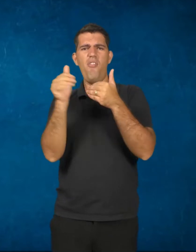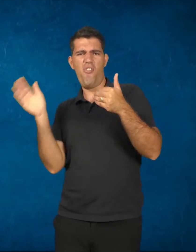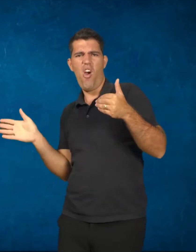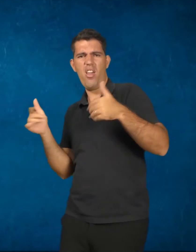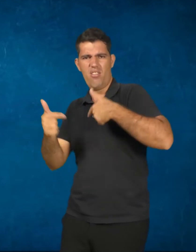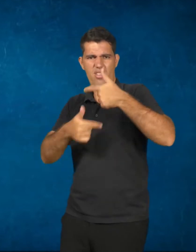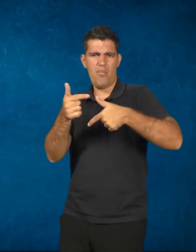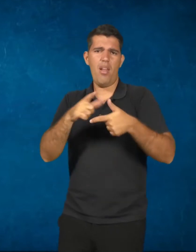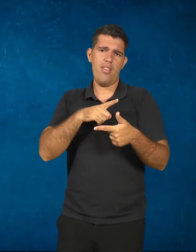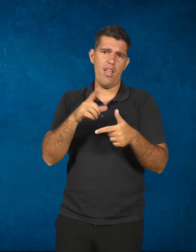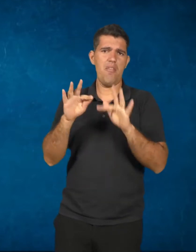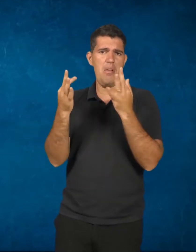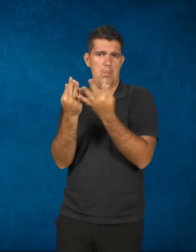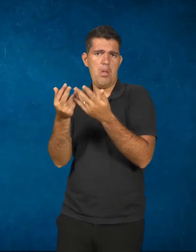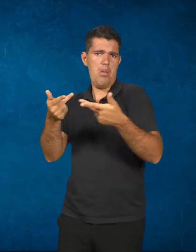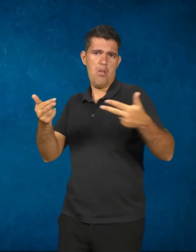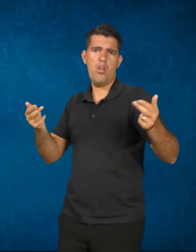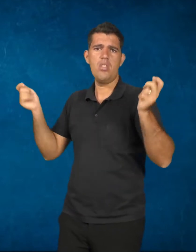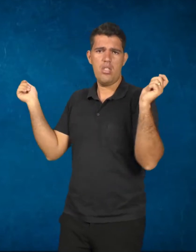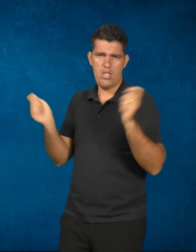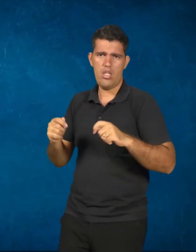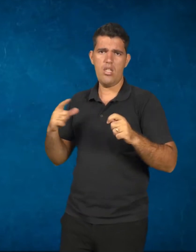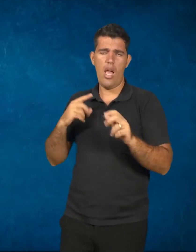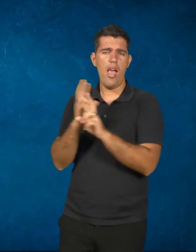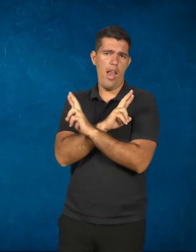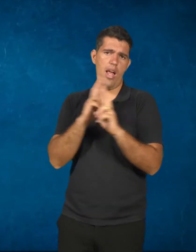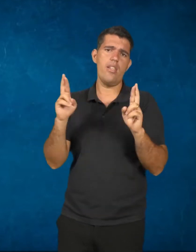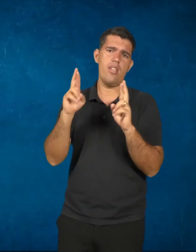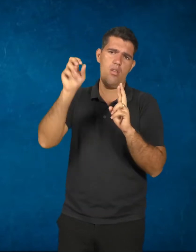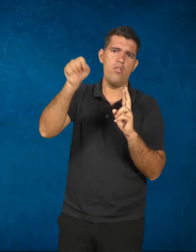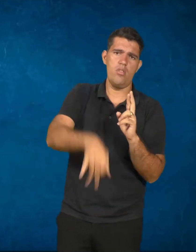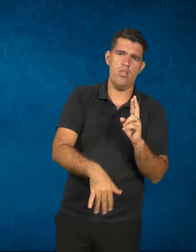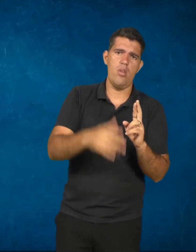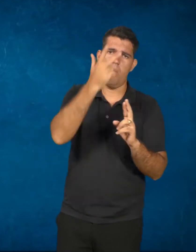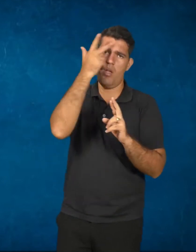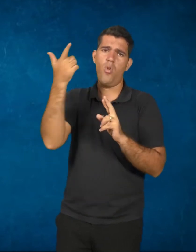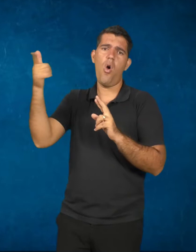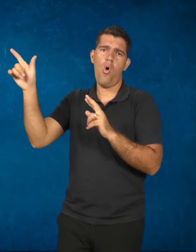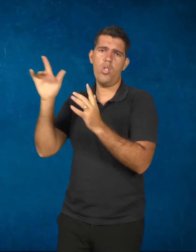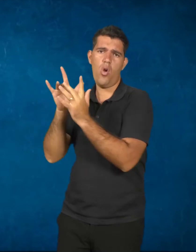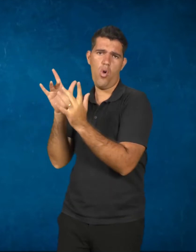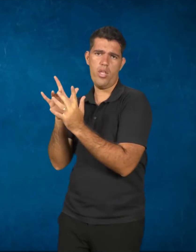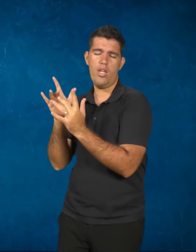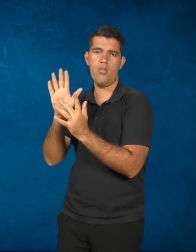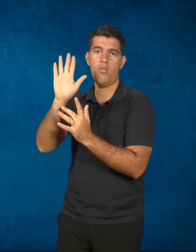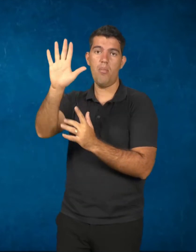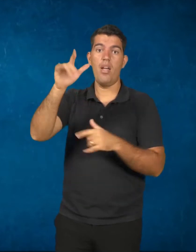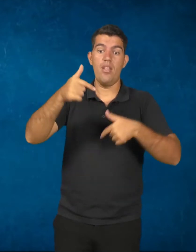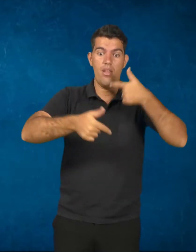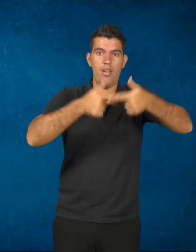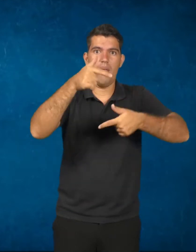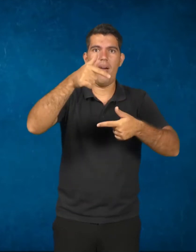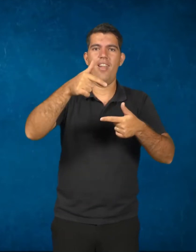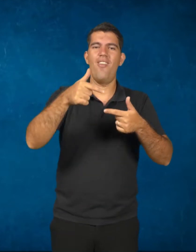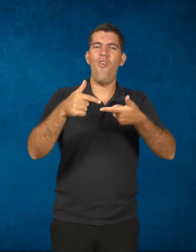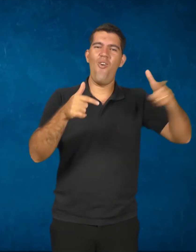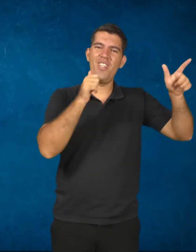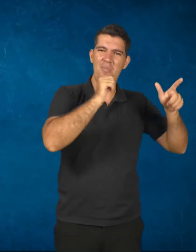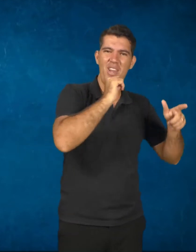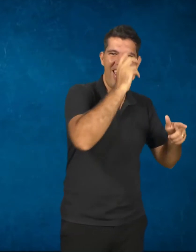porém, não é uma relação com tanta liberdade quanto a das paneleiras, que são donas